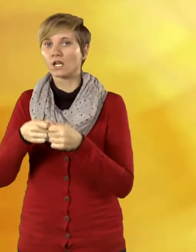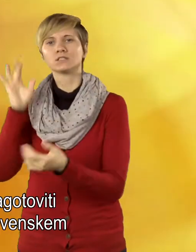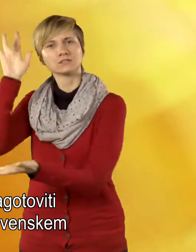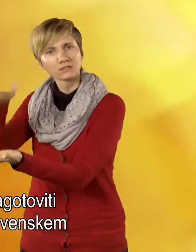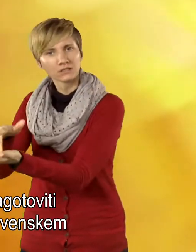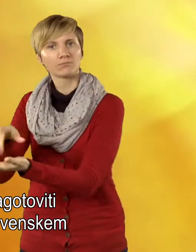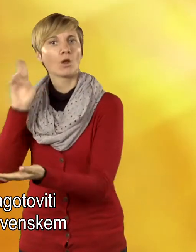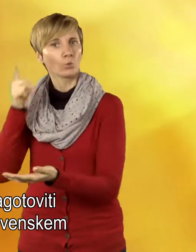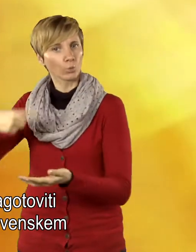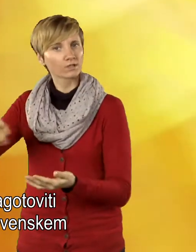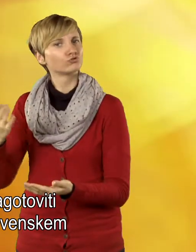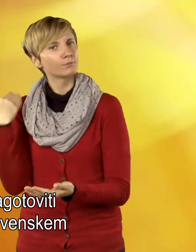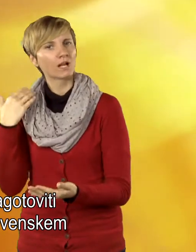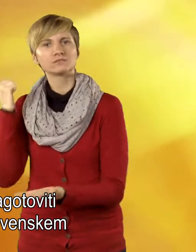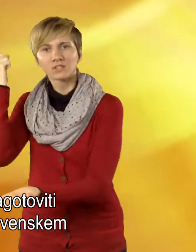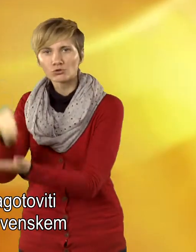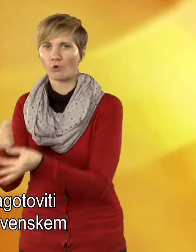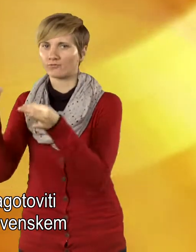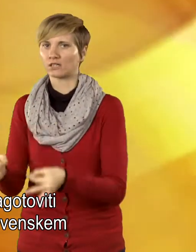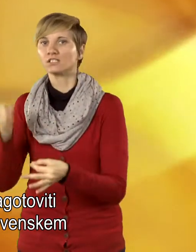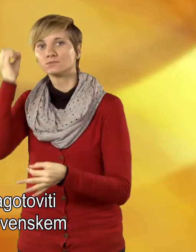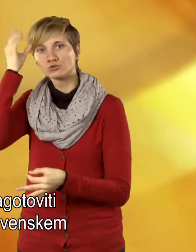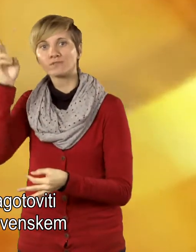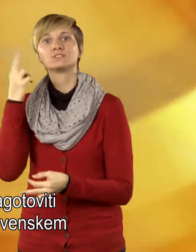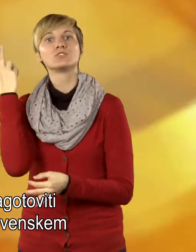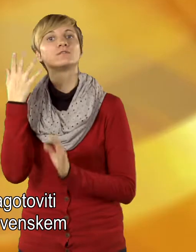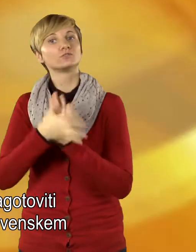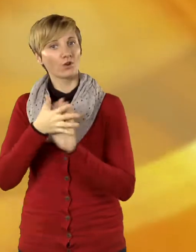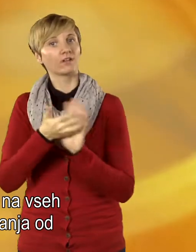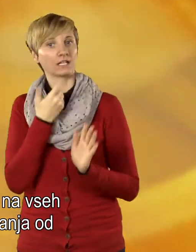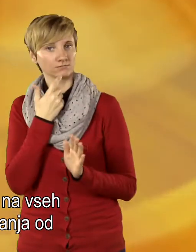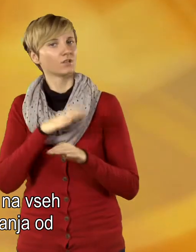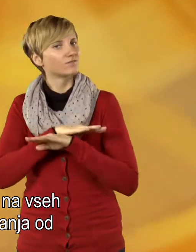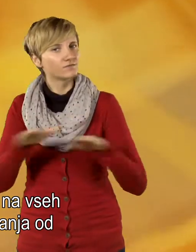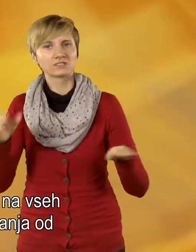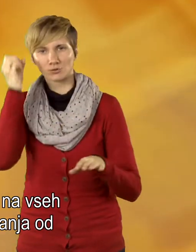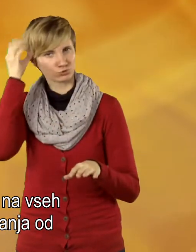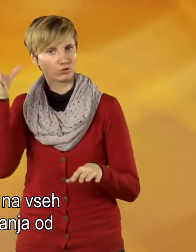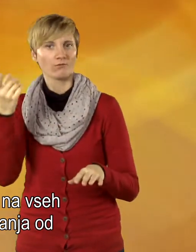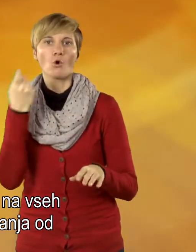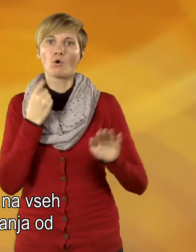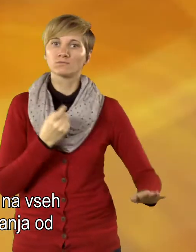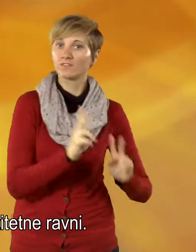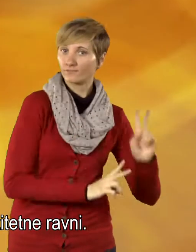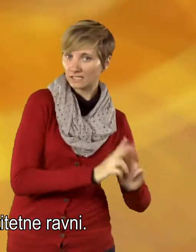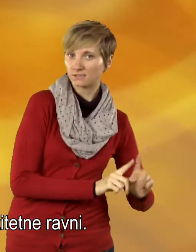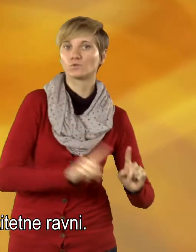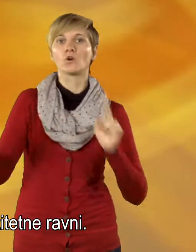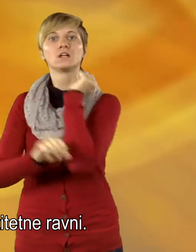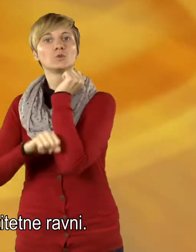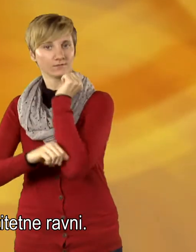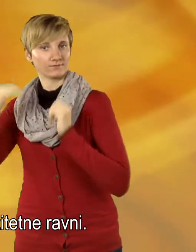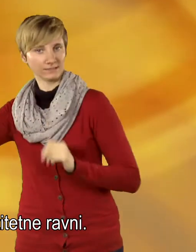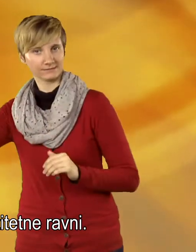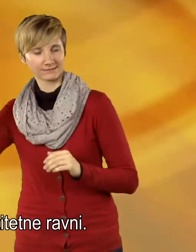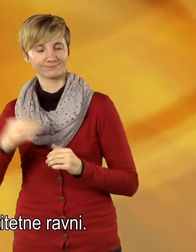gluhim čimprej zagotoviti izobraževanje v slovenskem znakovnem jeziku na vseh ravneh izobraževanja, od prečolske do